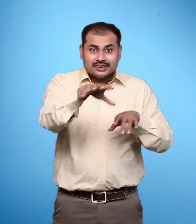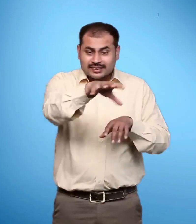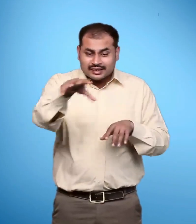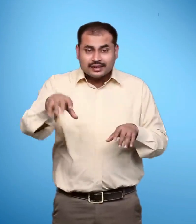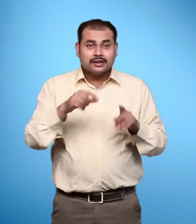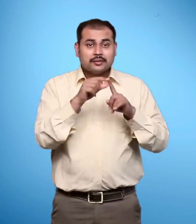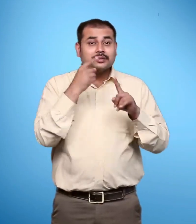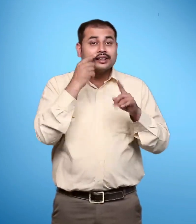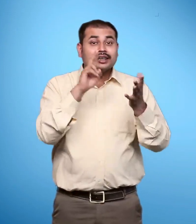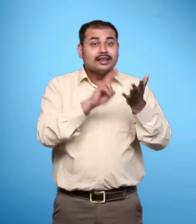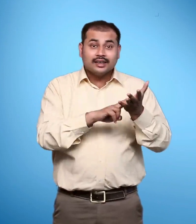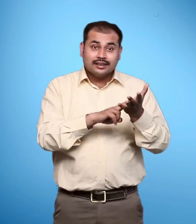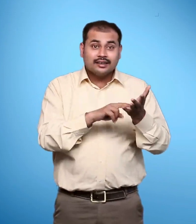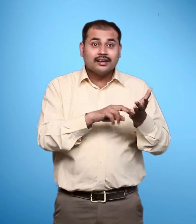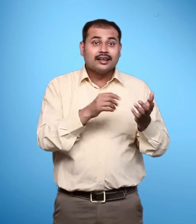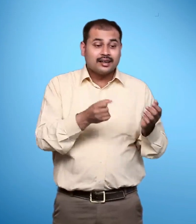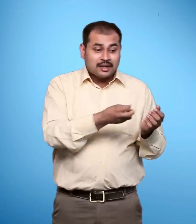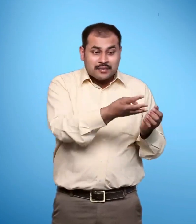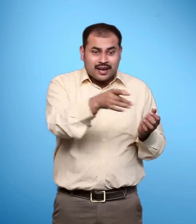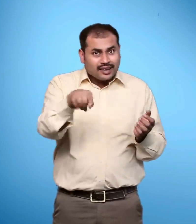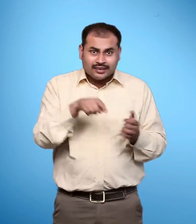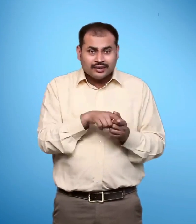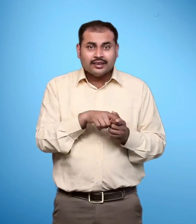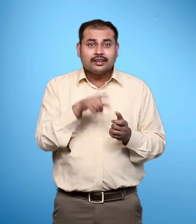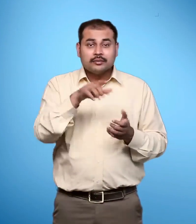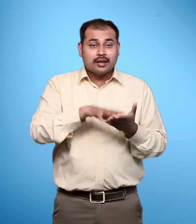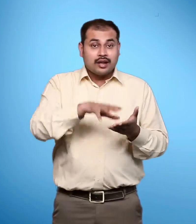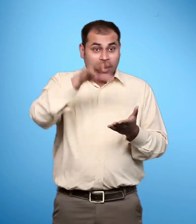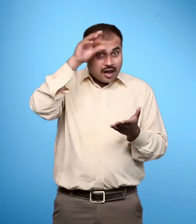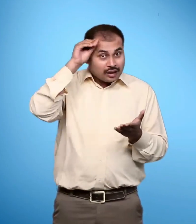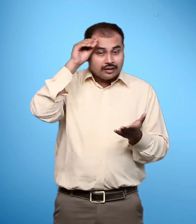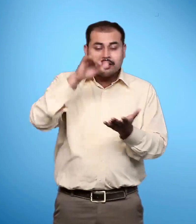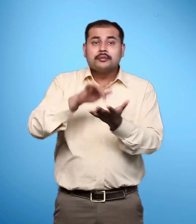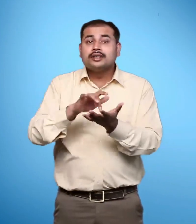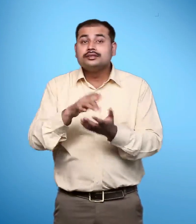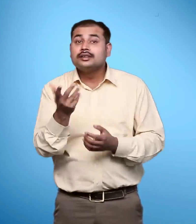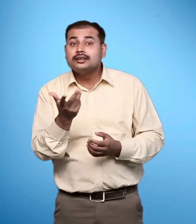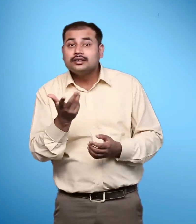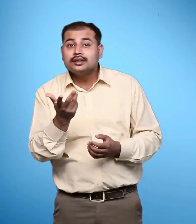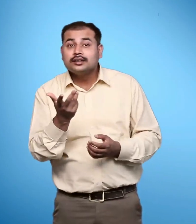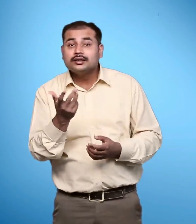तुम्हें कहां कहां मिल सकते हैं